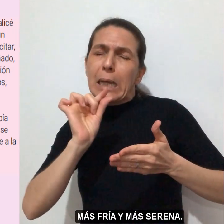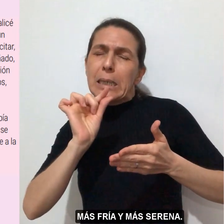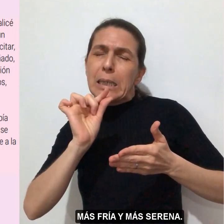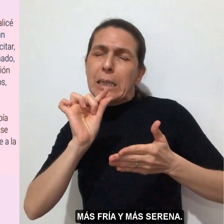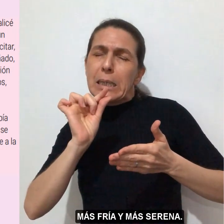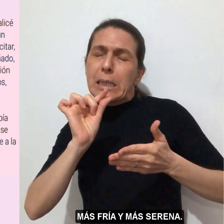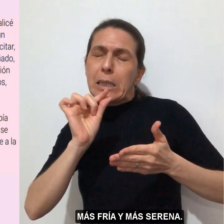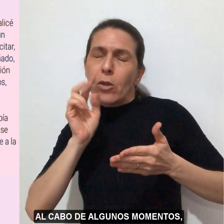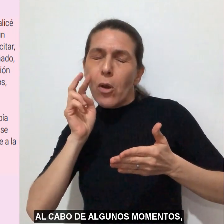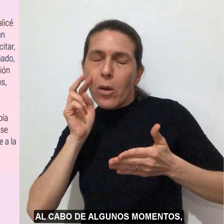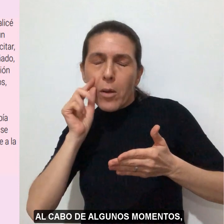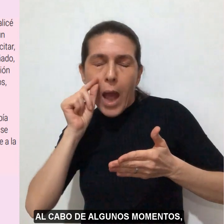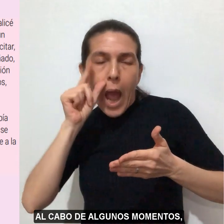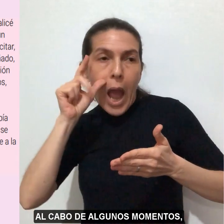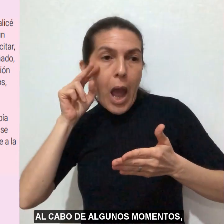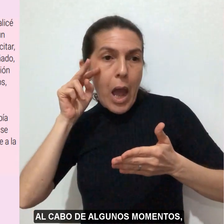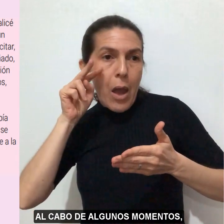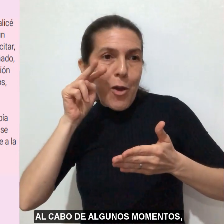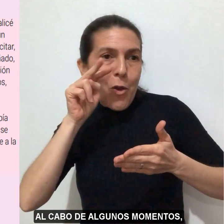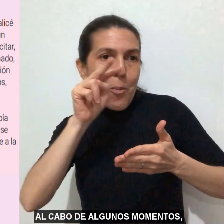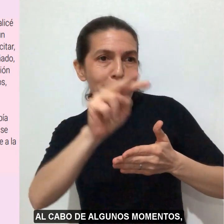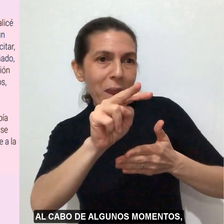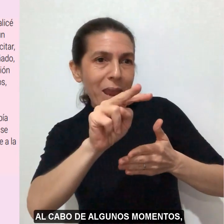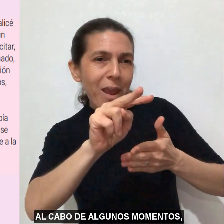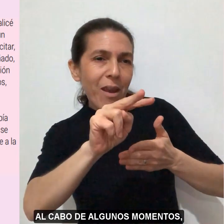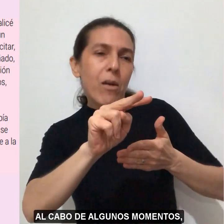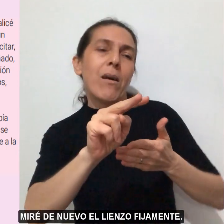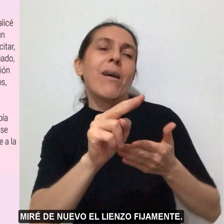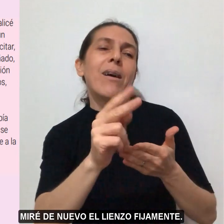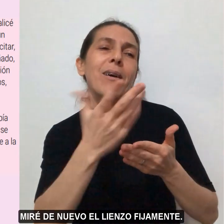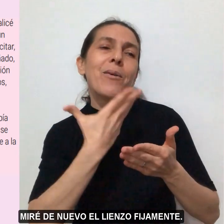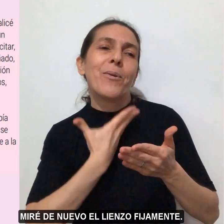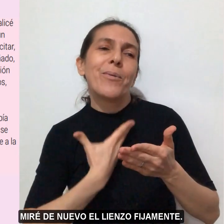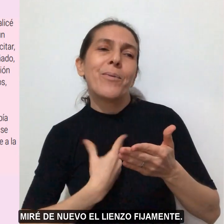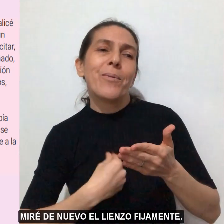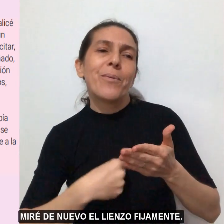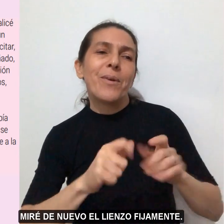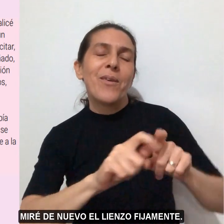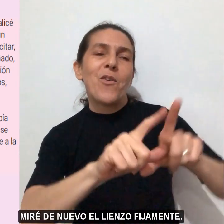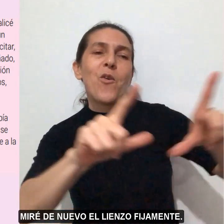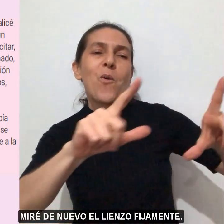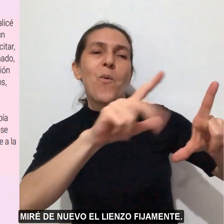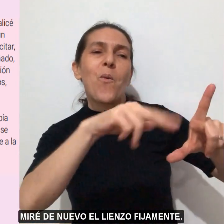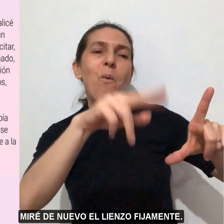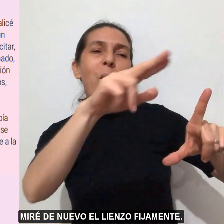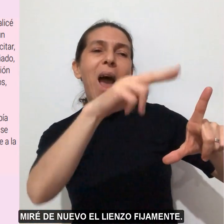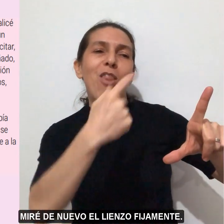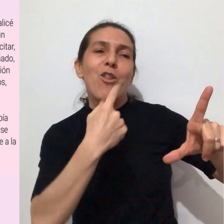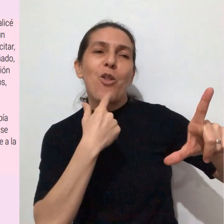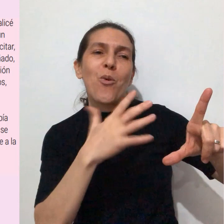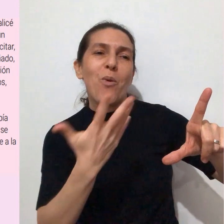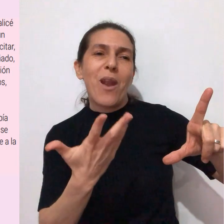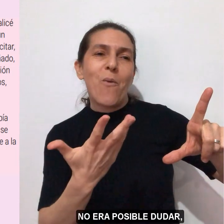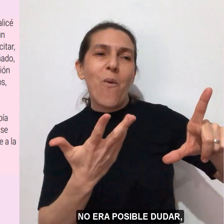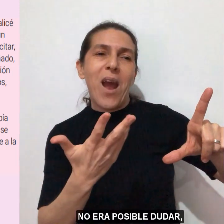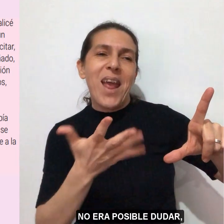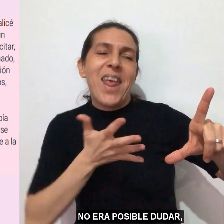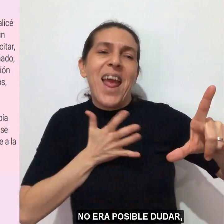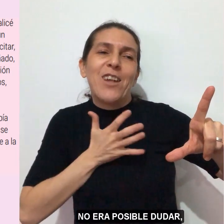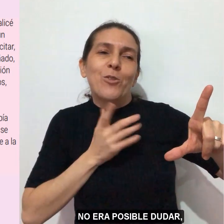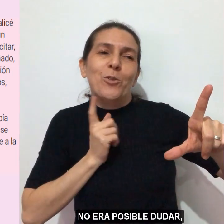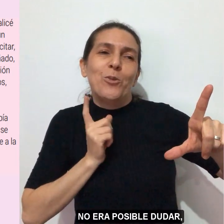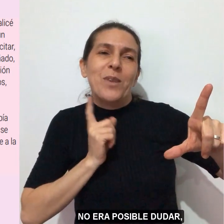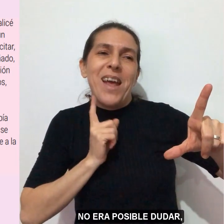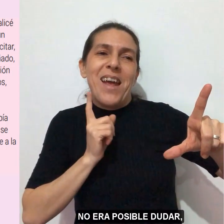serena. Al cabo de algunos momentos, miré de nuevo el lienzo fijamente. No era